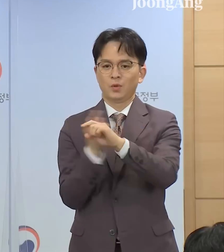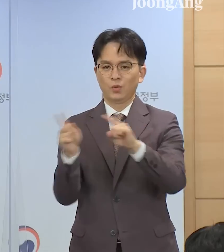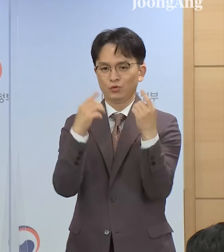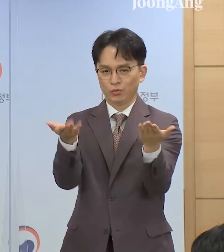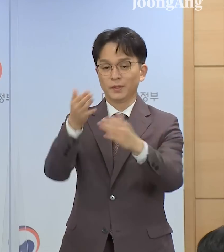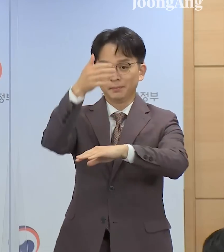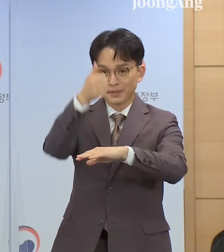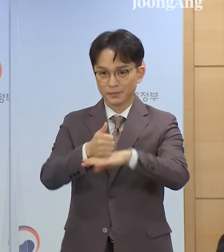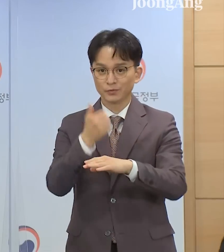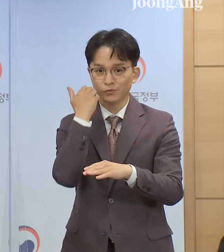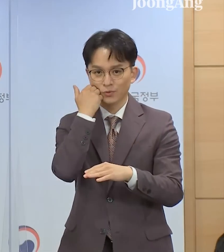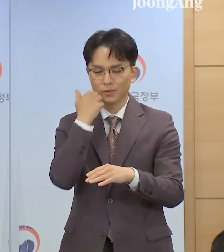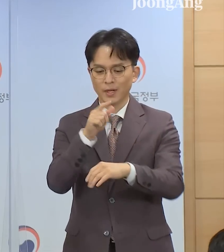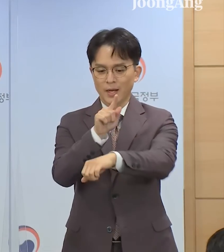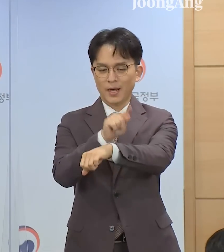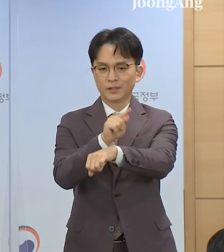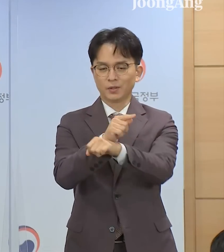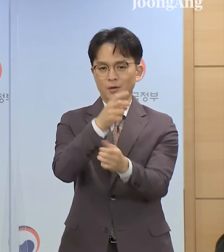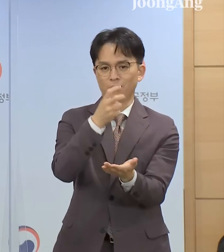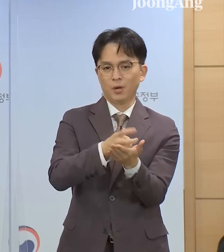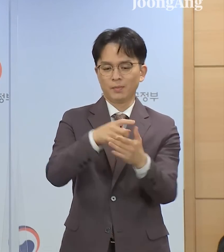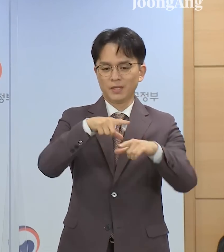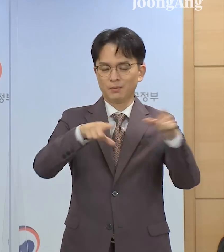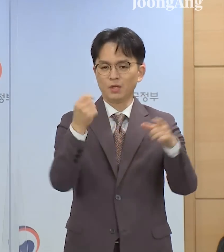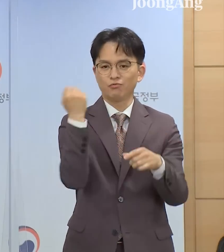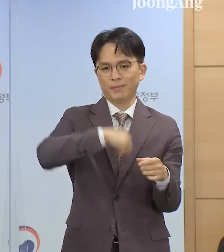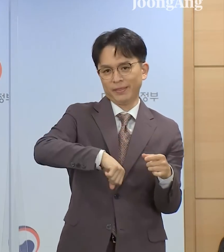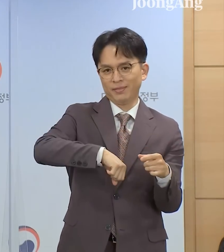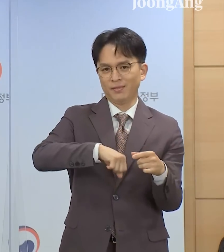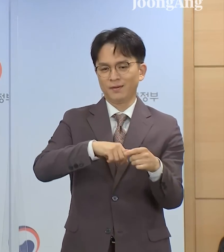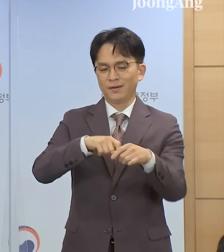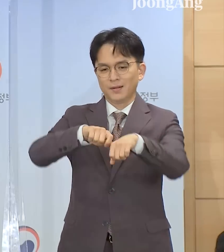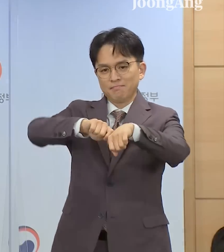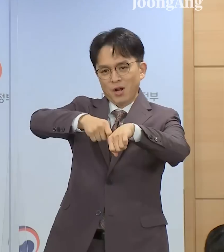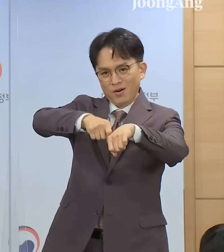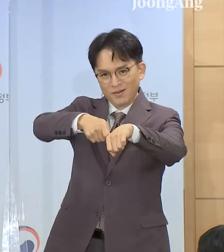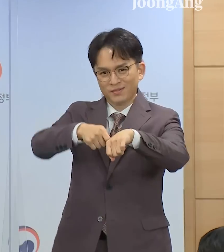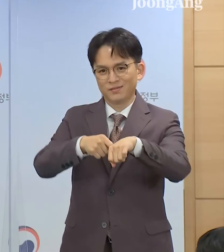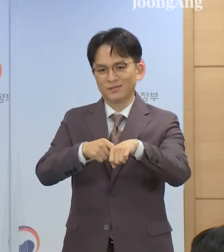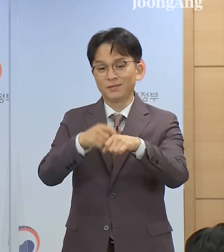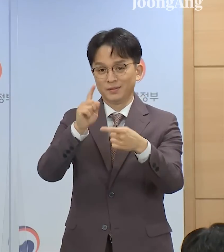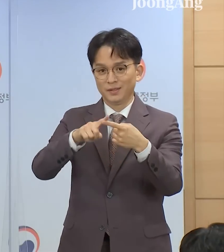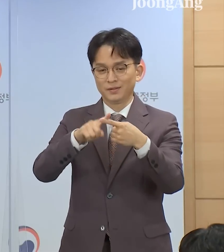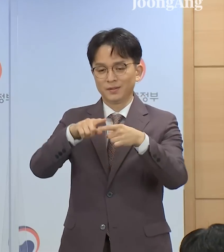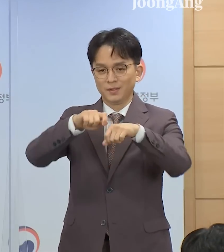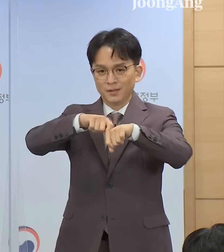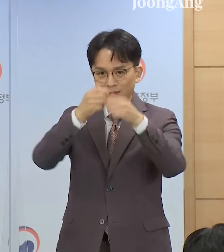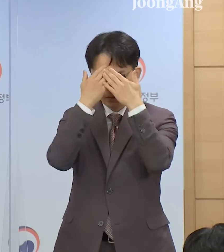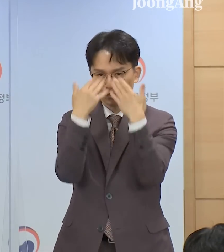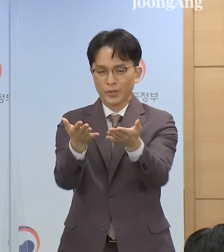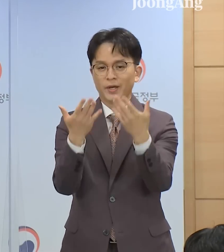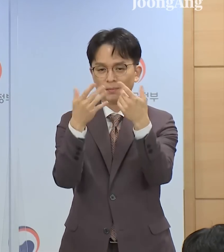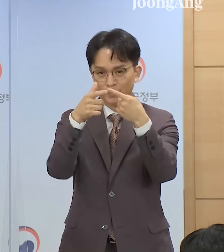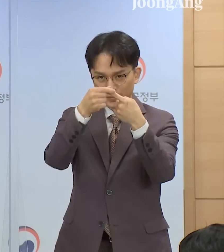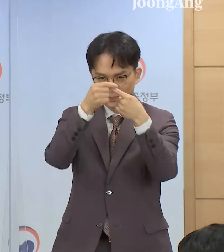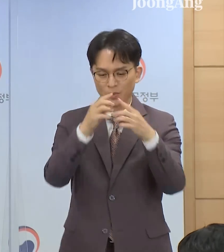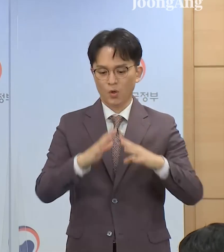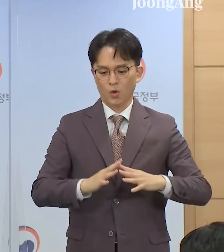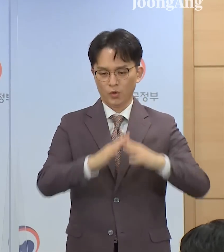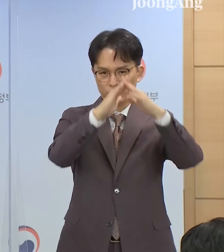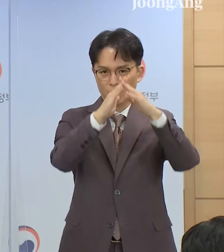마지막으로 행정법규 위반으로 인한 각종 제재 조치도 감면하겠습니다. 건설 관련 업체